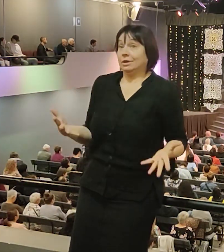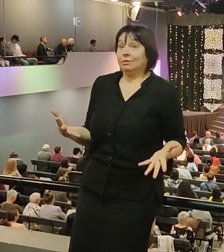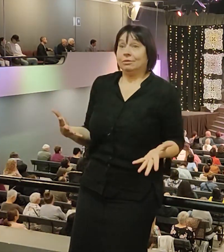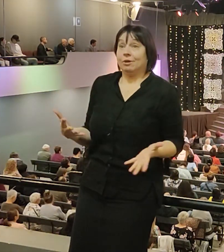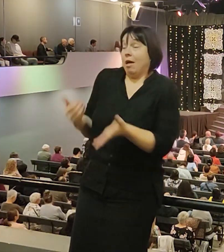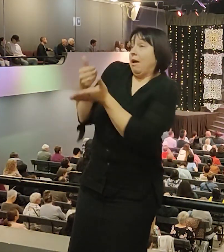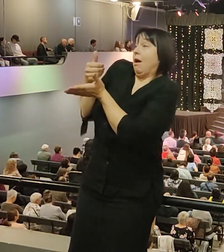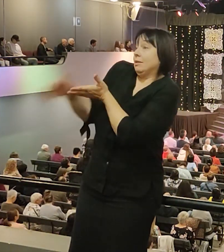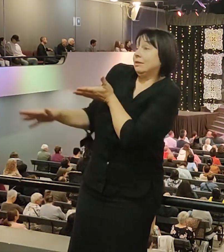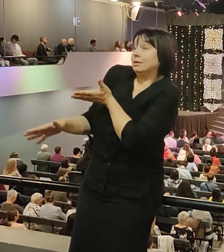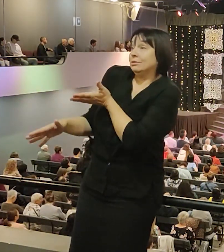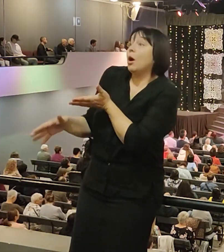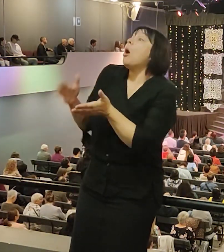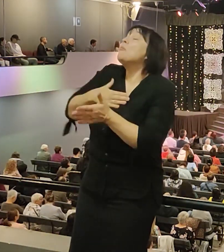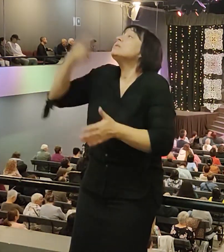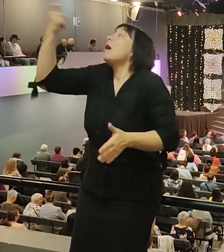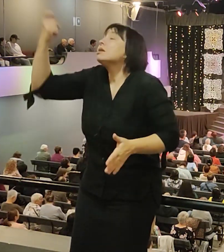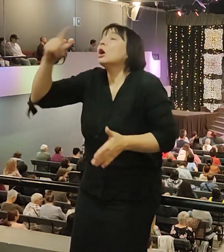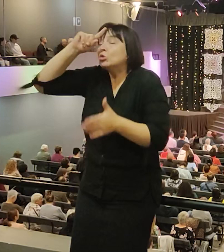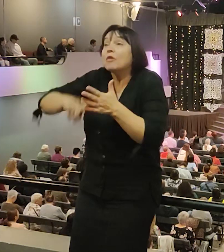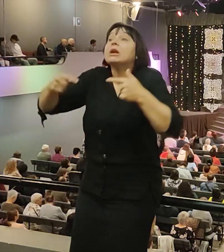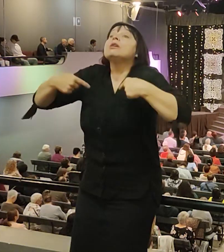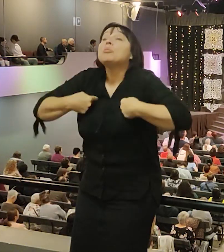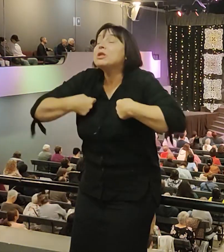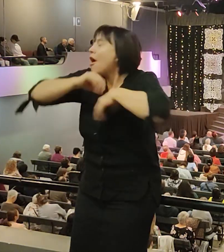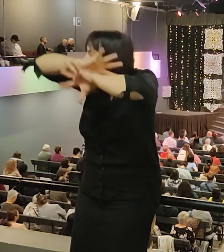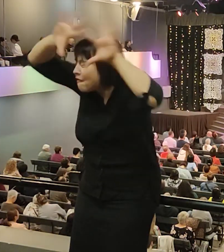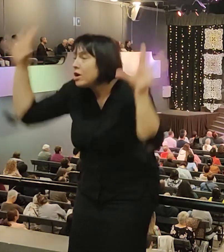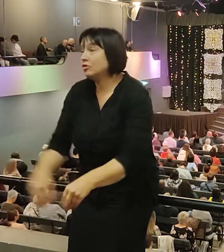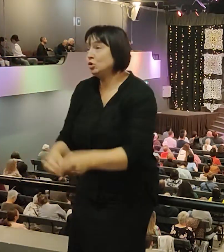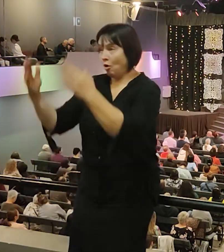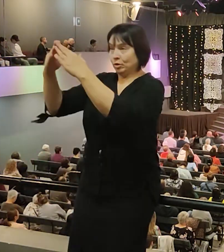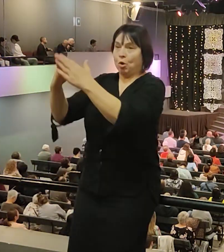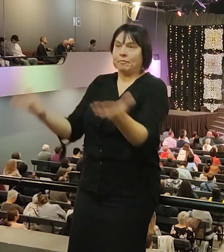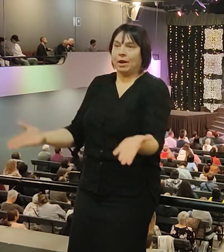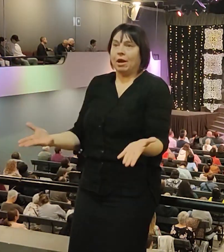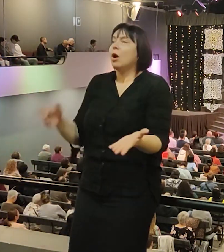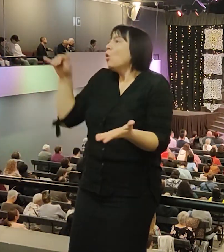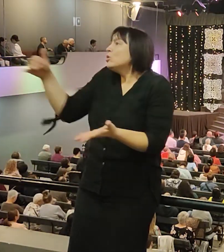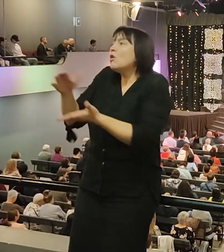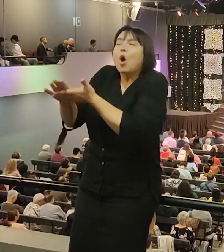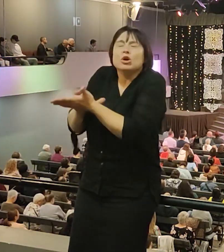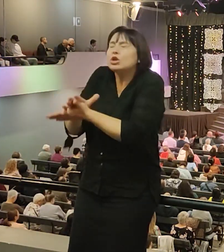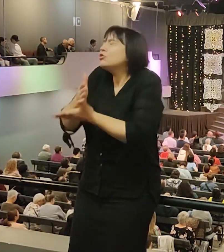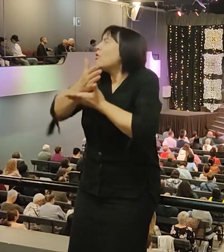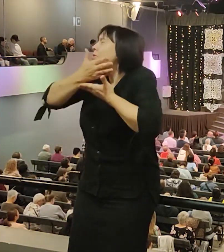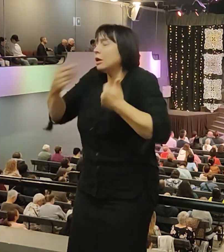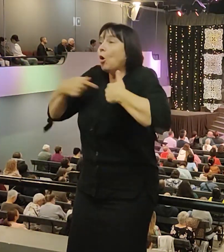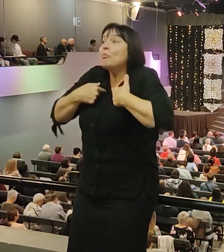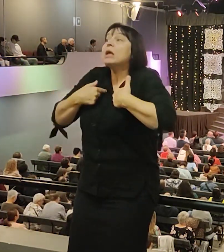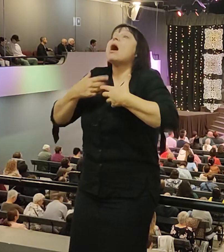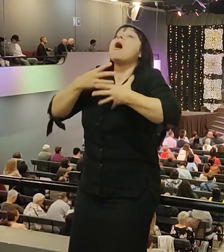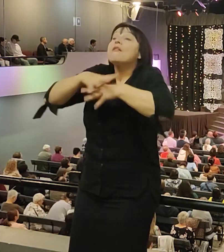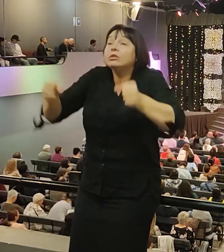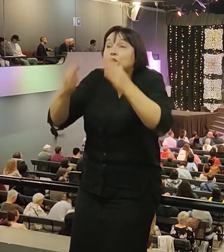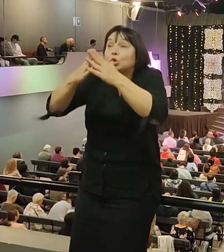отказался ты. Мой Господин доверяет мне во всем, что касается его дома. У него нет ничего больше власти в доме, чем у меня.